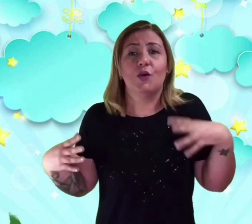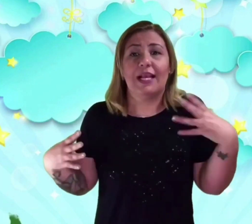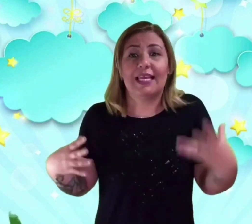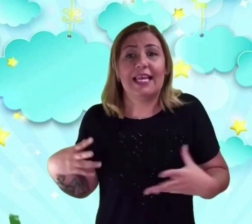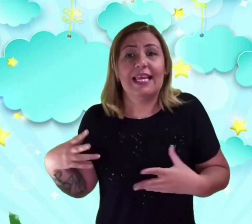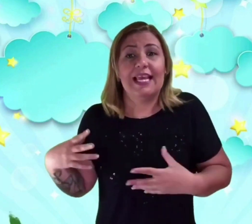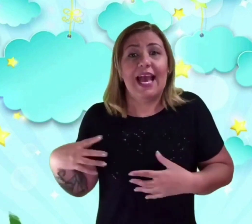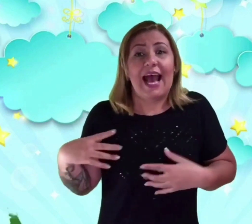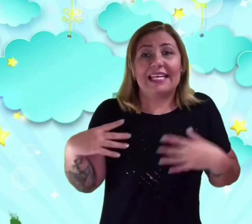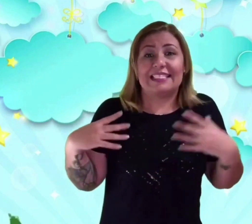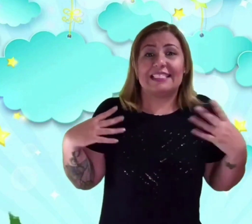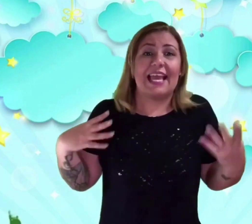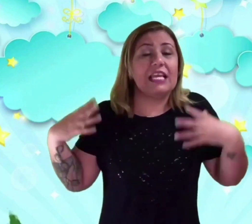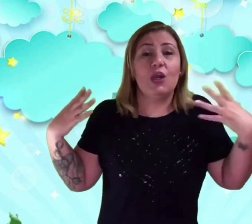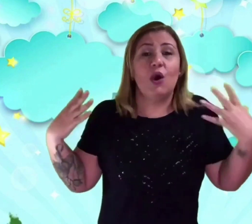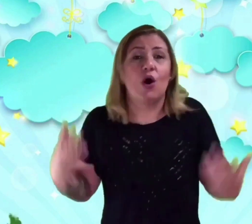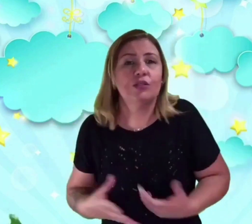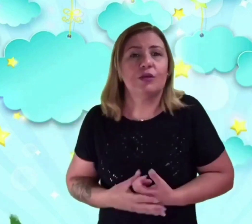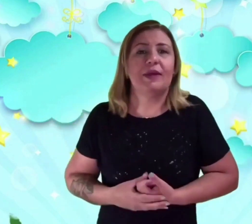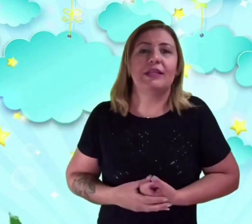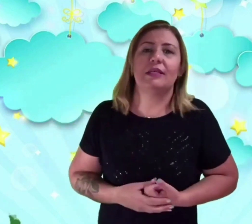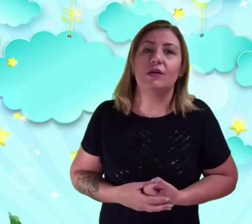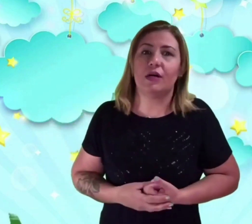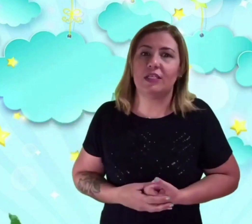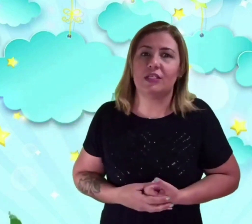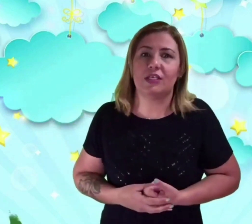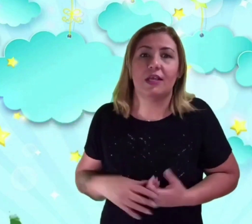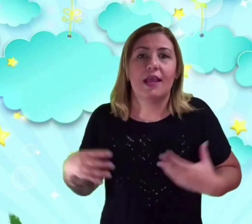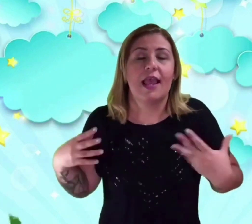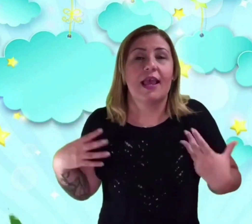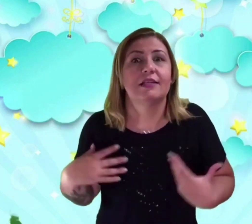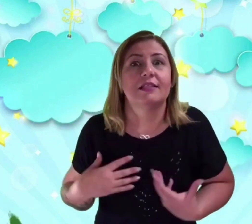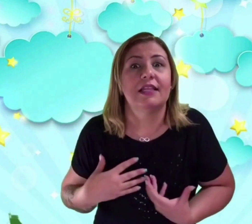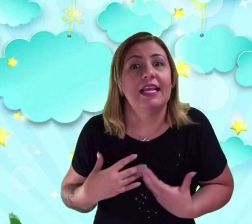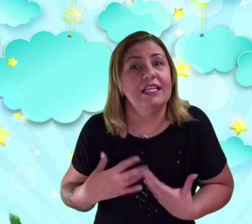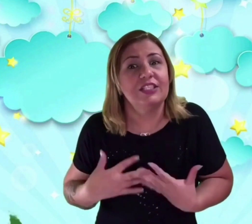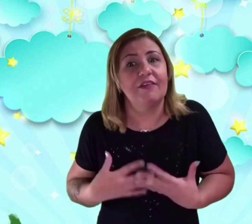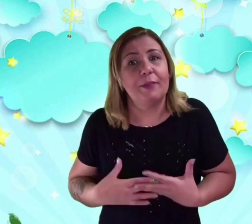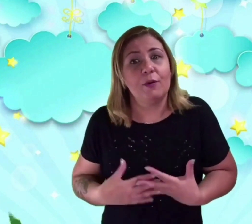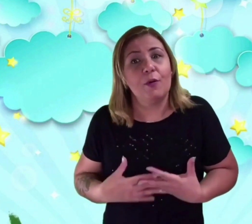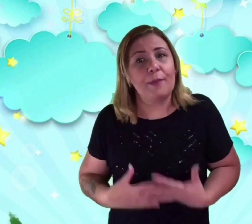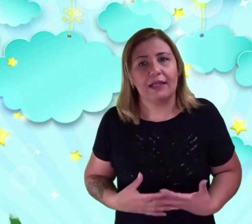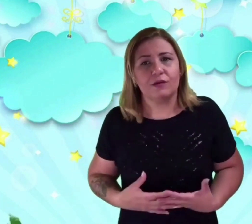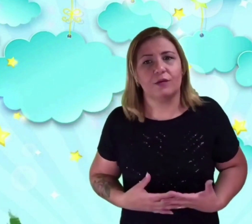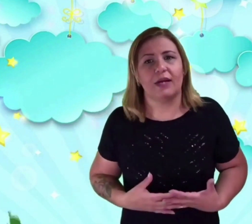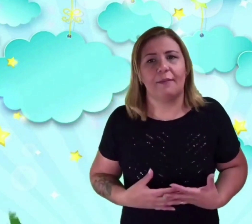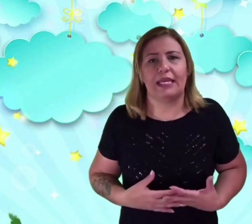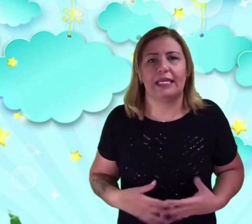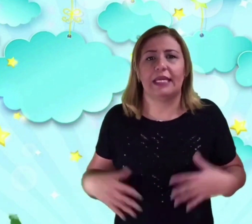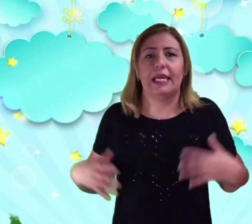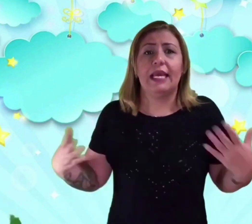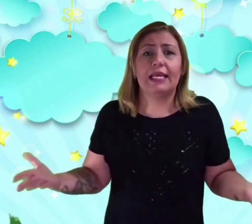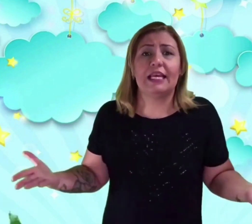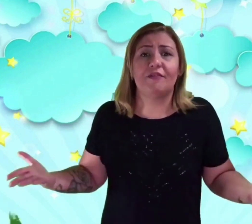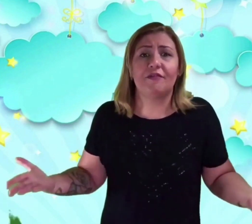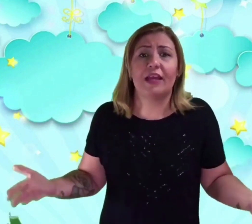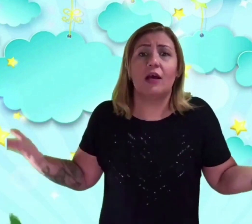Joaquim a segue em outro meteoroide. Ele estava preocupado com Camille. Ele queria ver